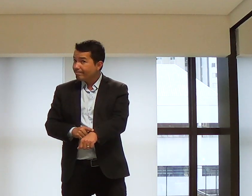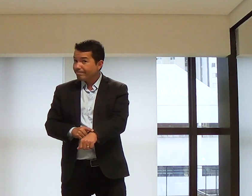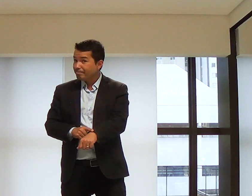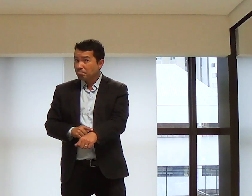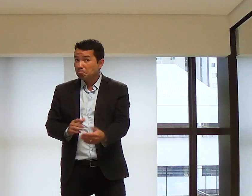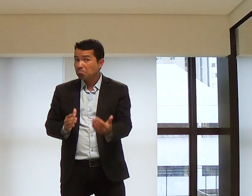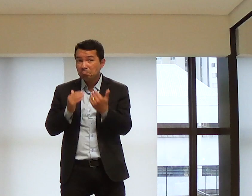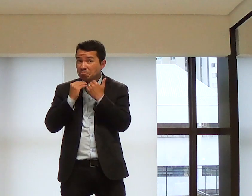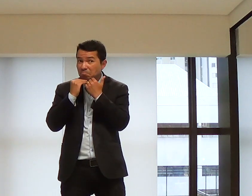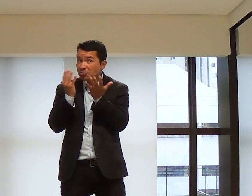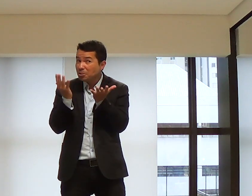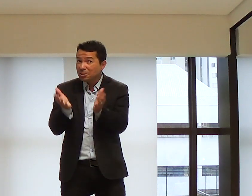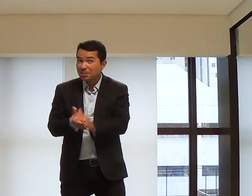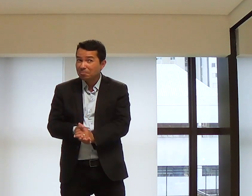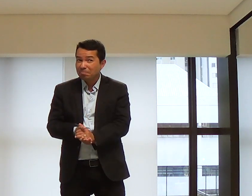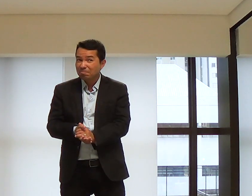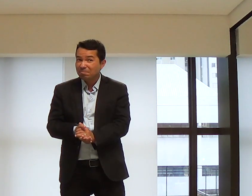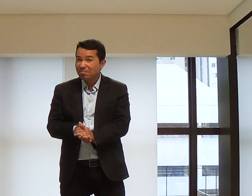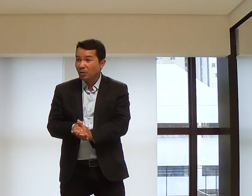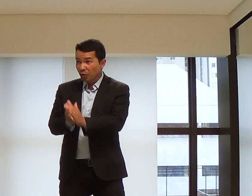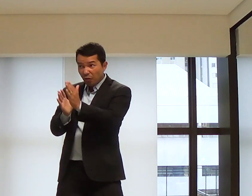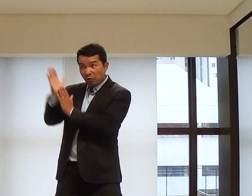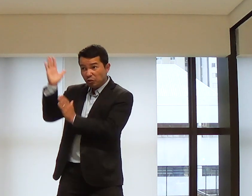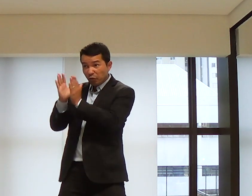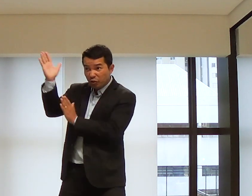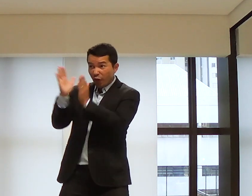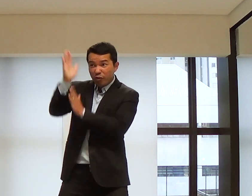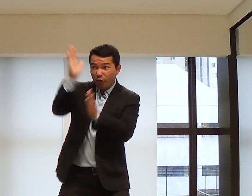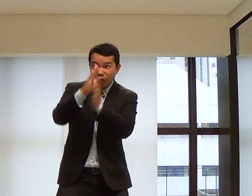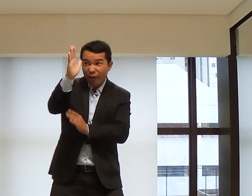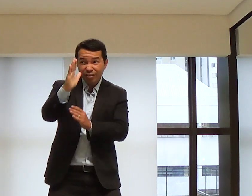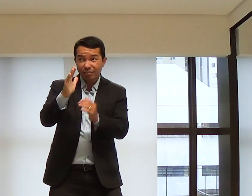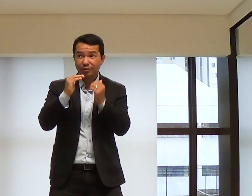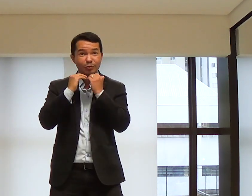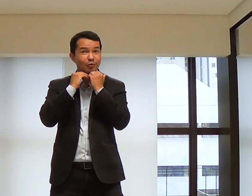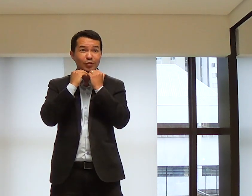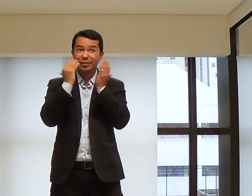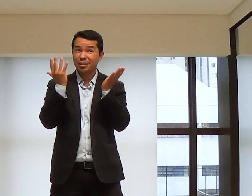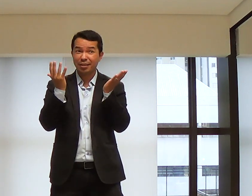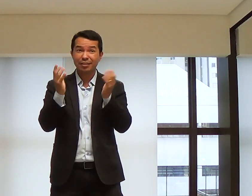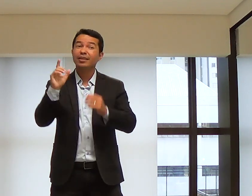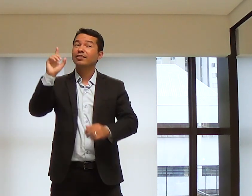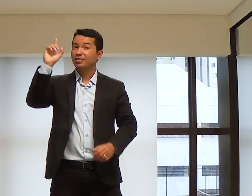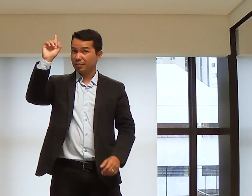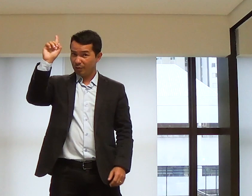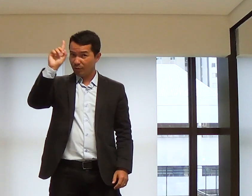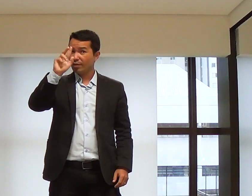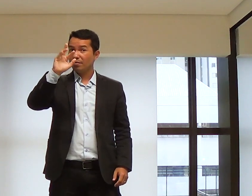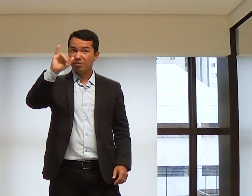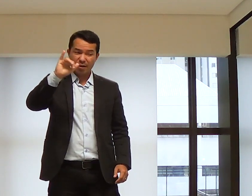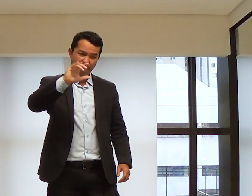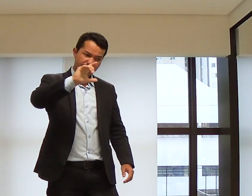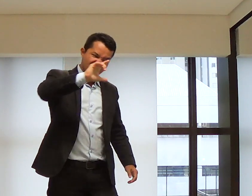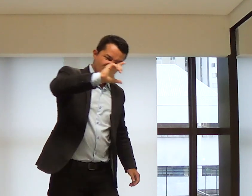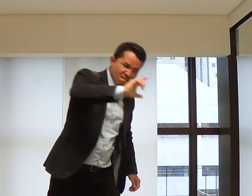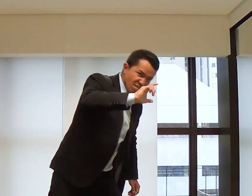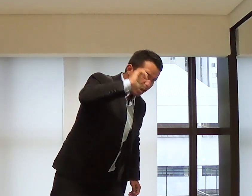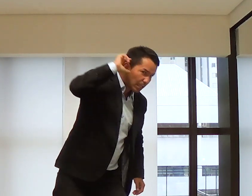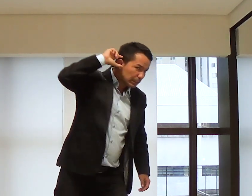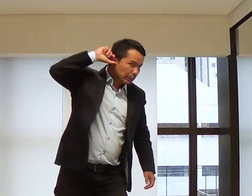Agora, é chegada a hora. Não adianta. Não adianta ficar fugindo. Não adianta ficar fugindo. Deus sabe